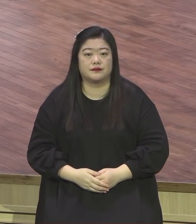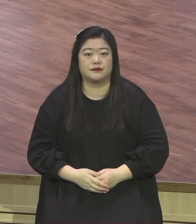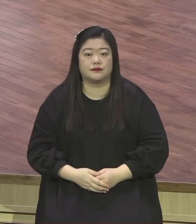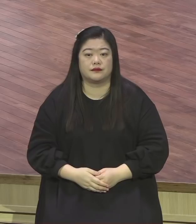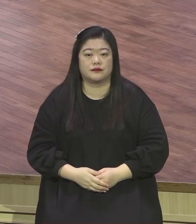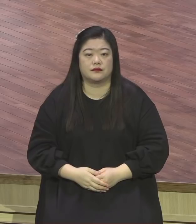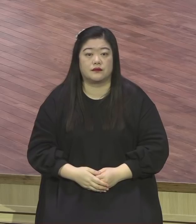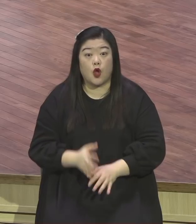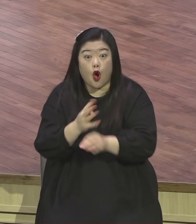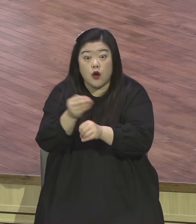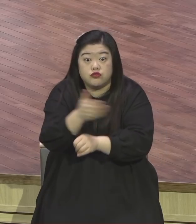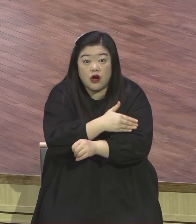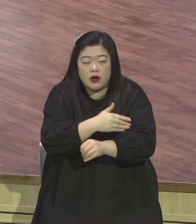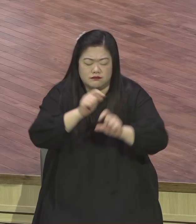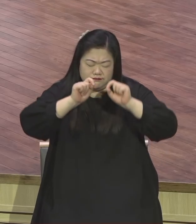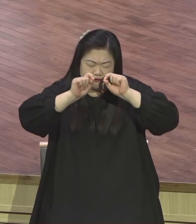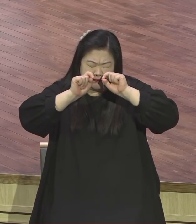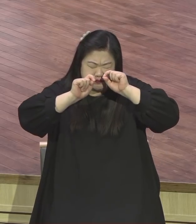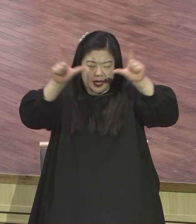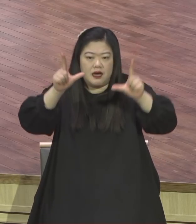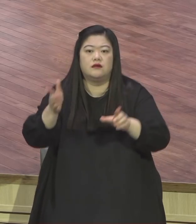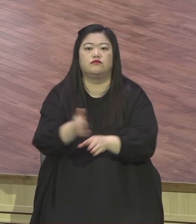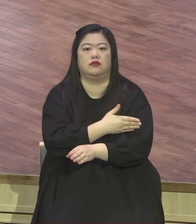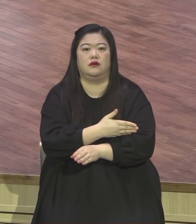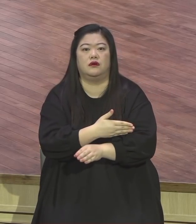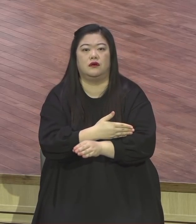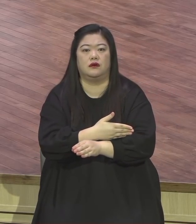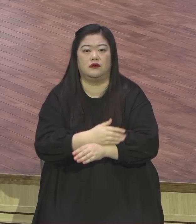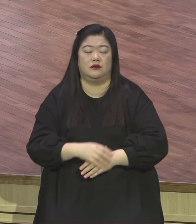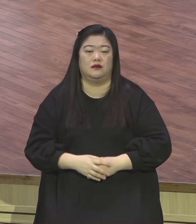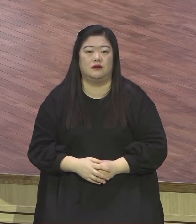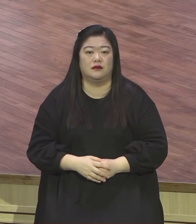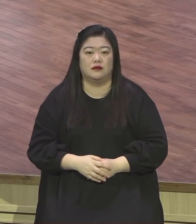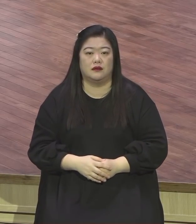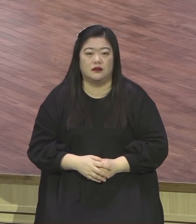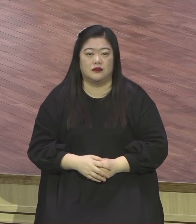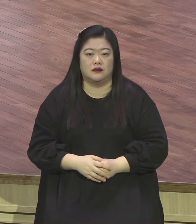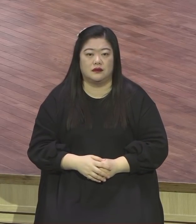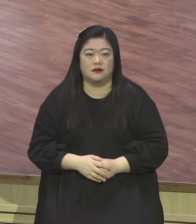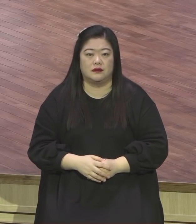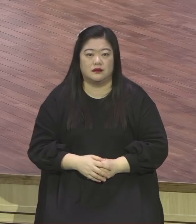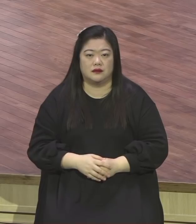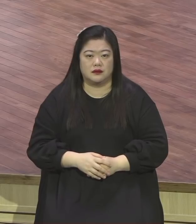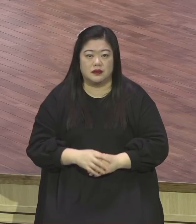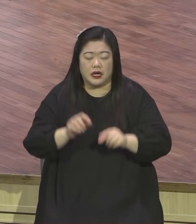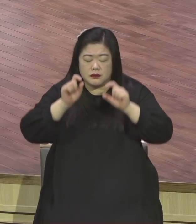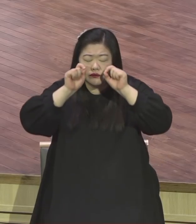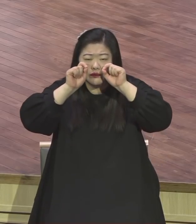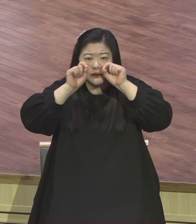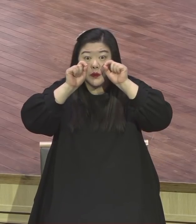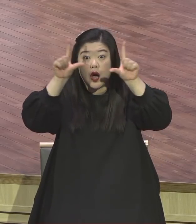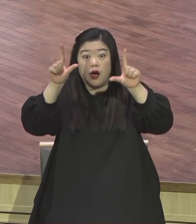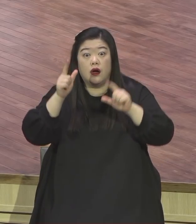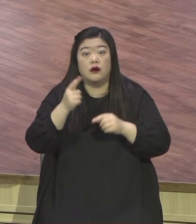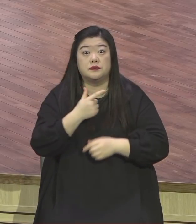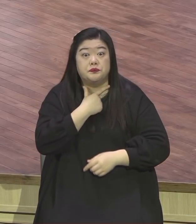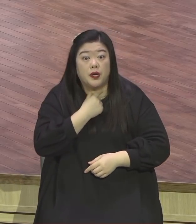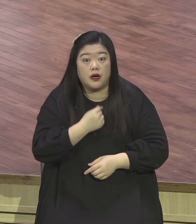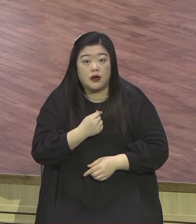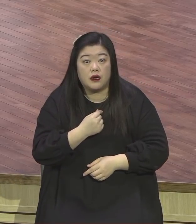깨달아져야 돼요. 말씀이 깨달아져야 돼요. 말씀을 깨달으려고 하면 집중하지 않으면 그 말씀에